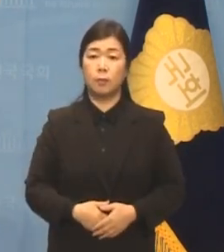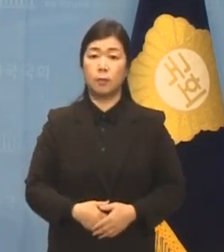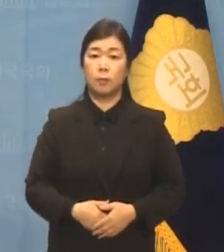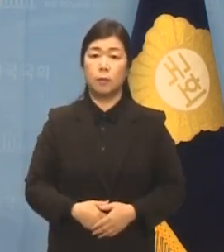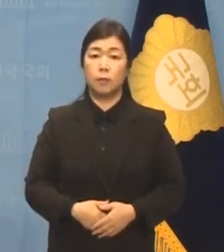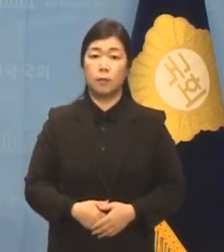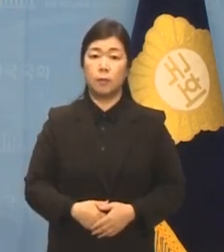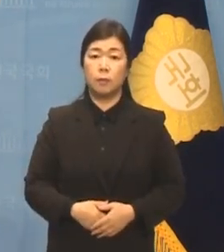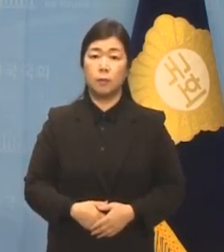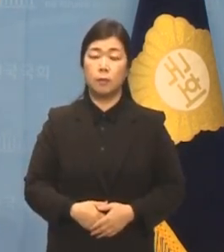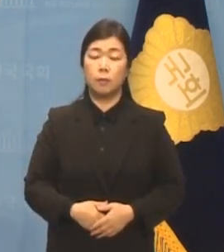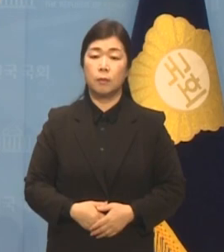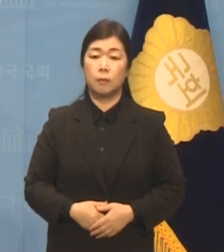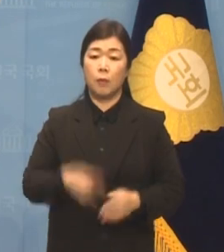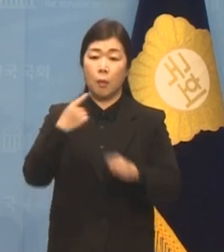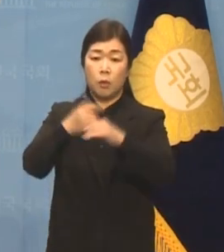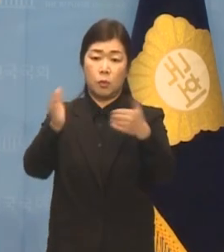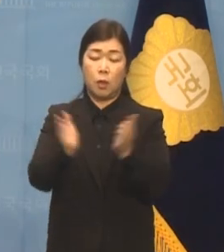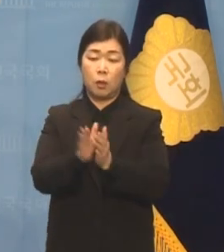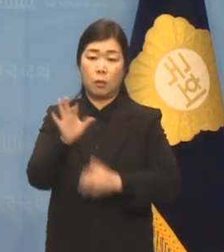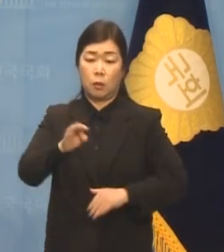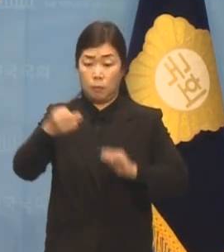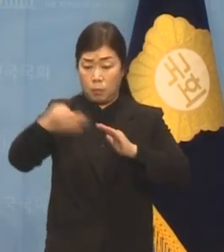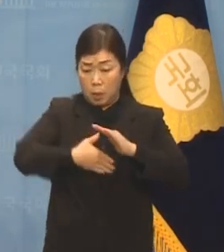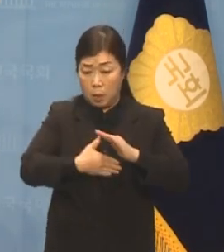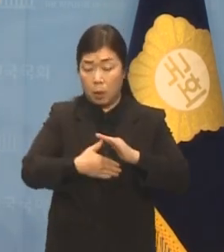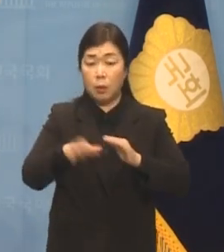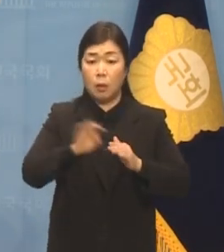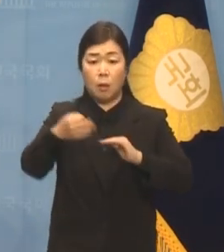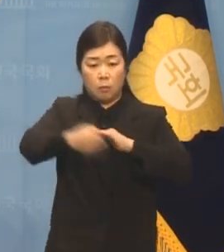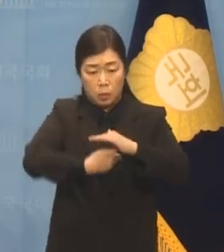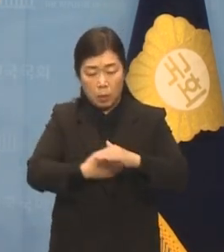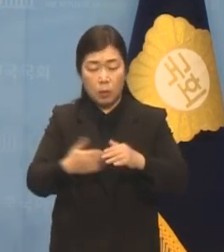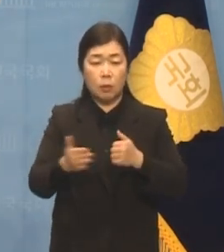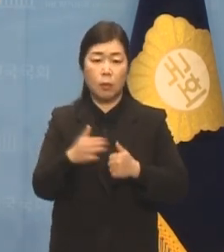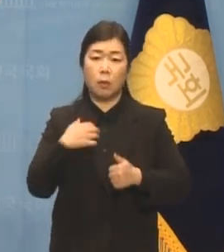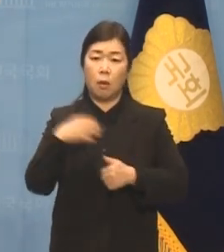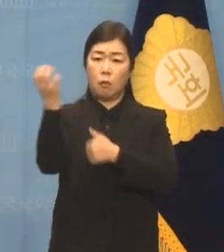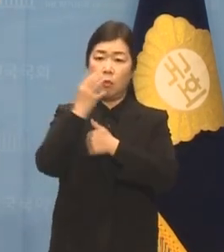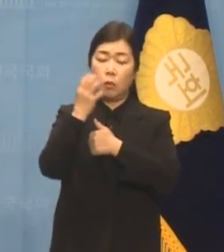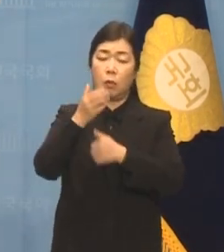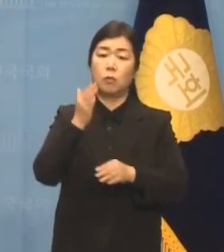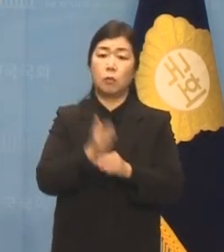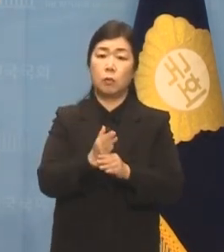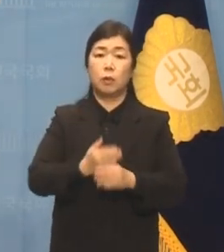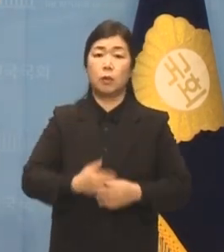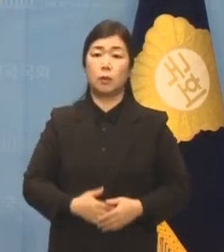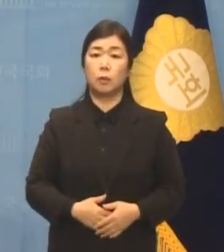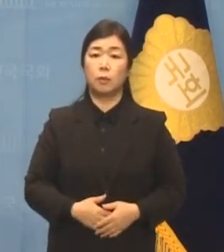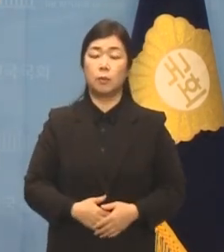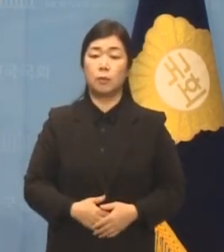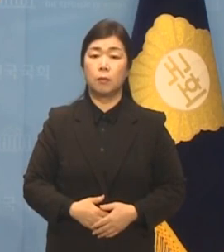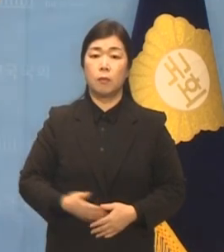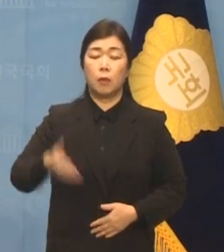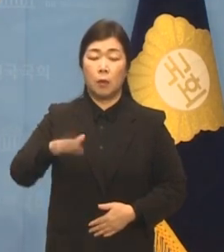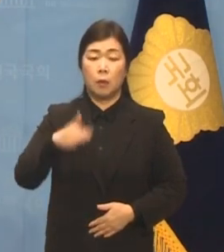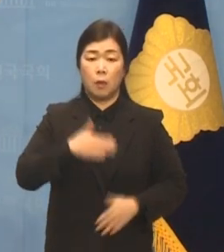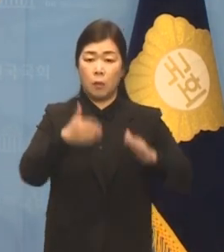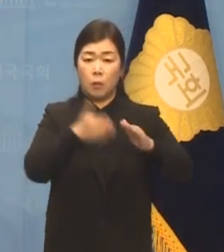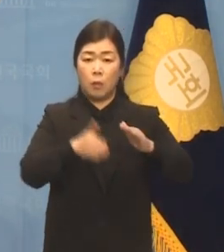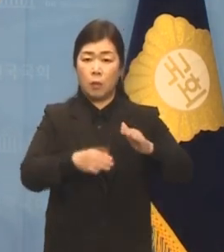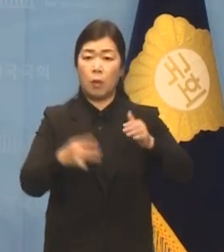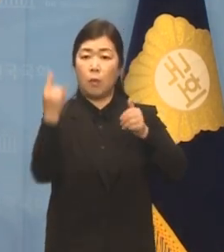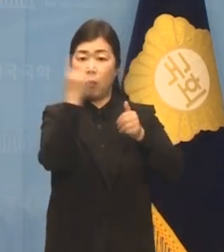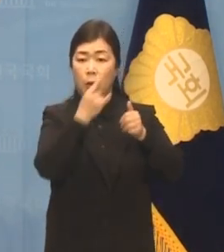당은 금품수수 프레임으로 저를 공격하고 몰아가고 있습니다. 저는 공관위 회의에서